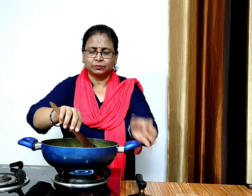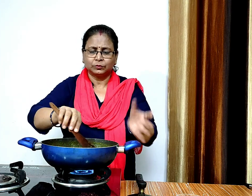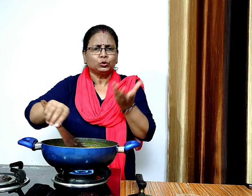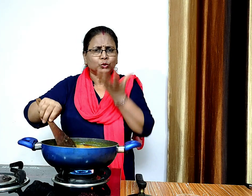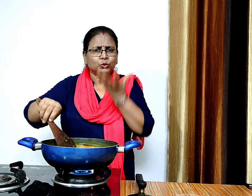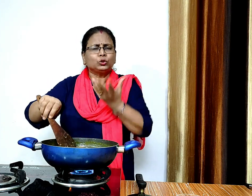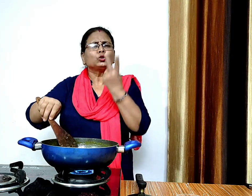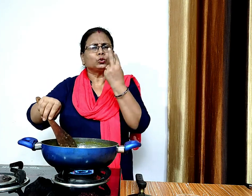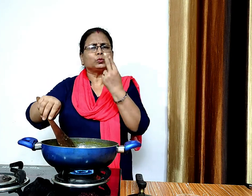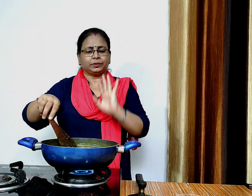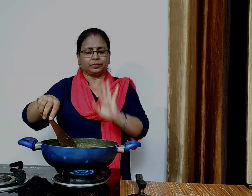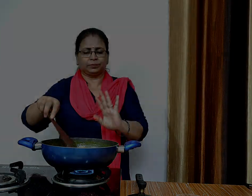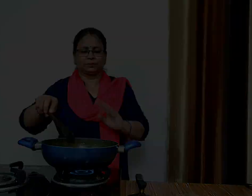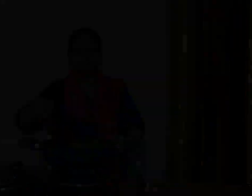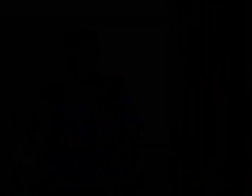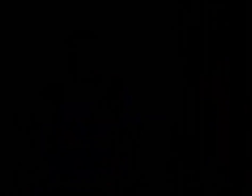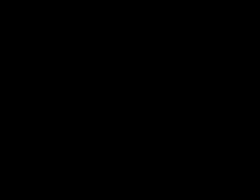अब इसे दो मिट के लिए उबलने देंगे